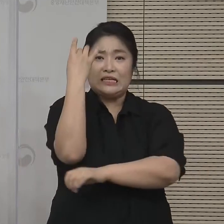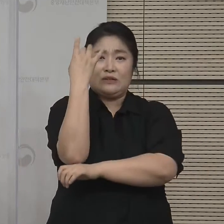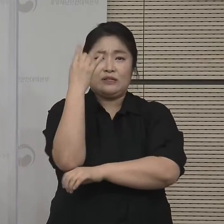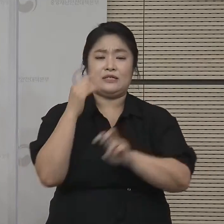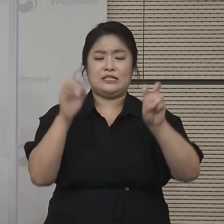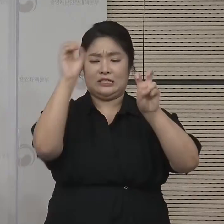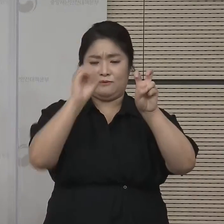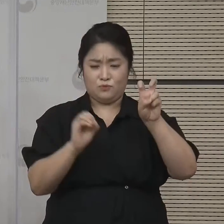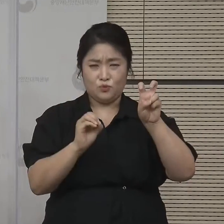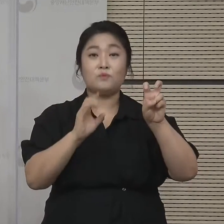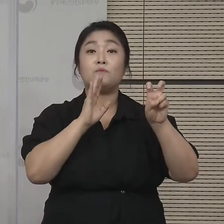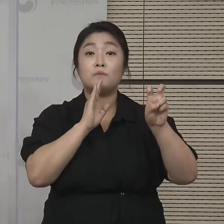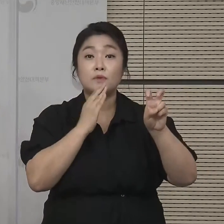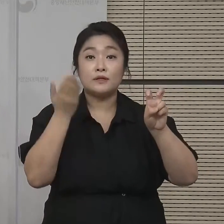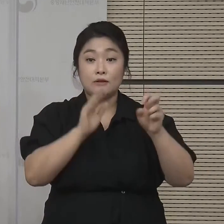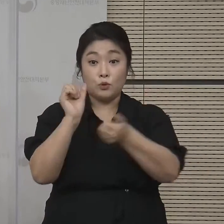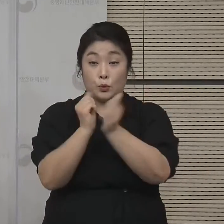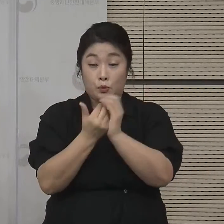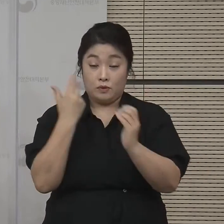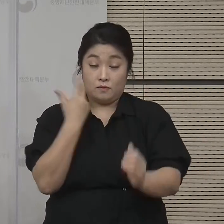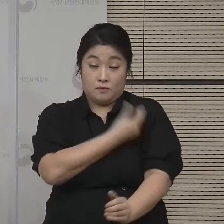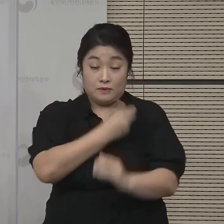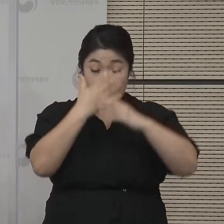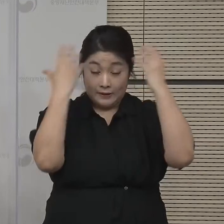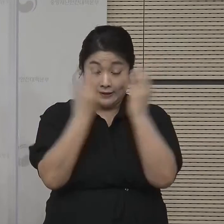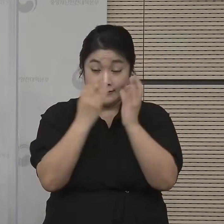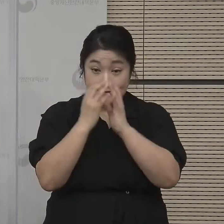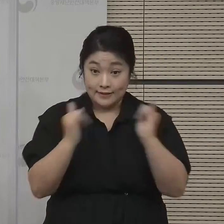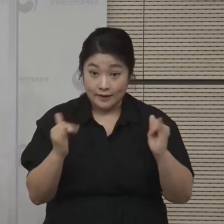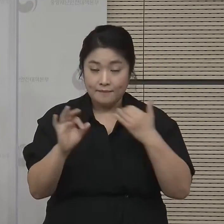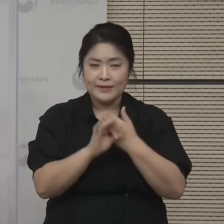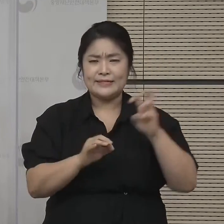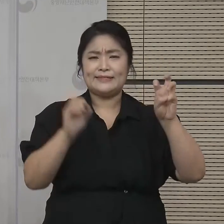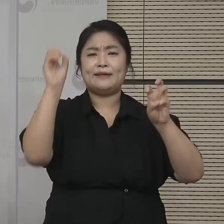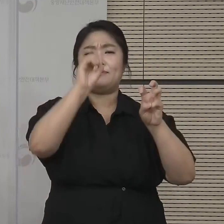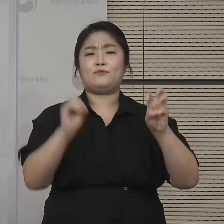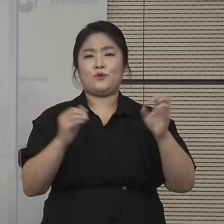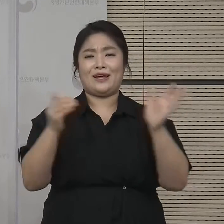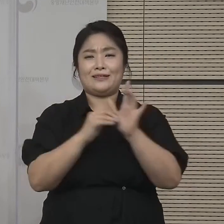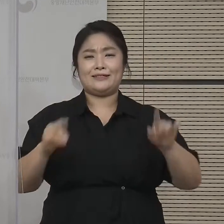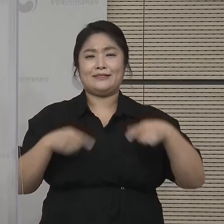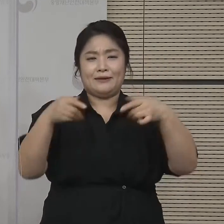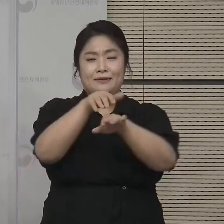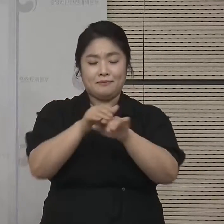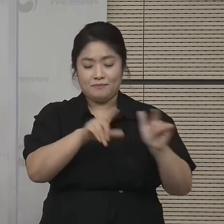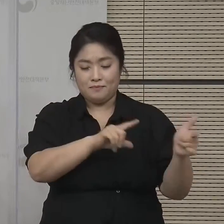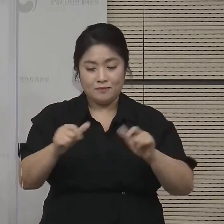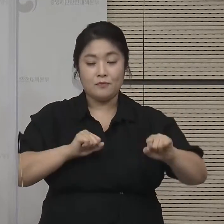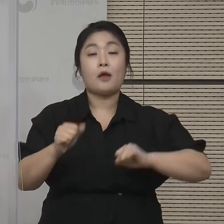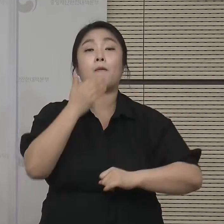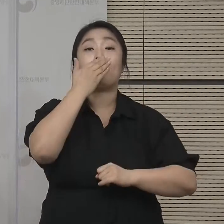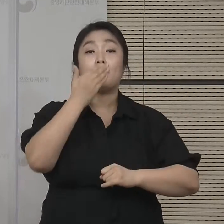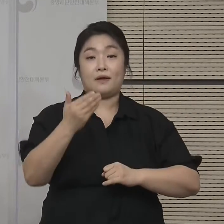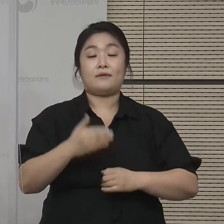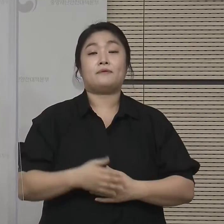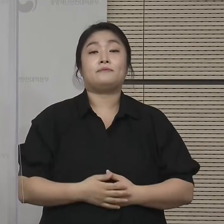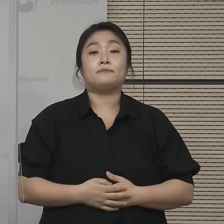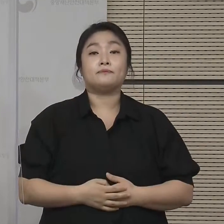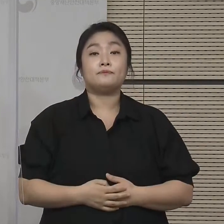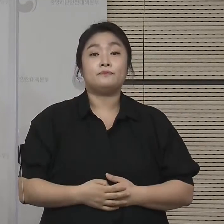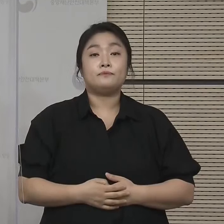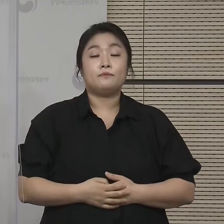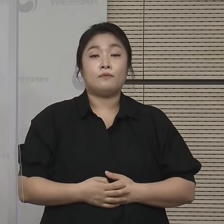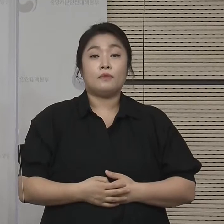20%까지 해서 접종완료자만 참여하는 경우에는 30%까지 참석이 가능하도록 인원을 확대합니다.